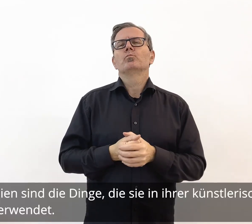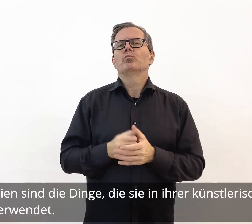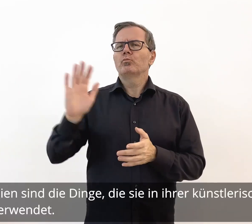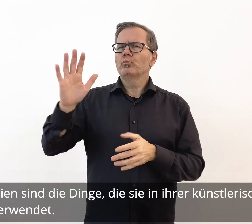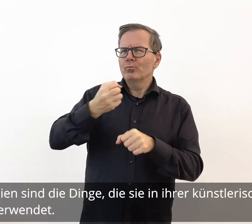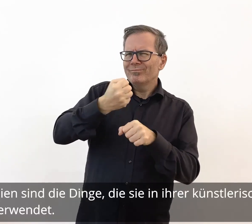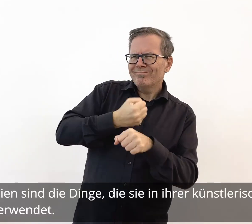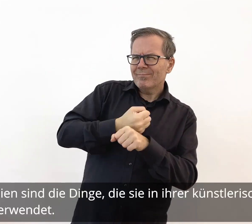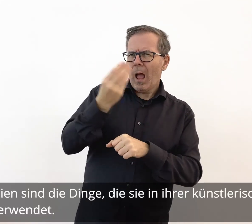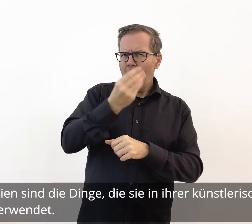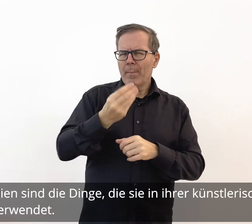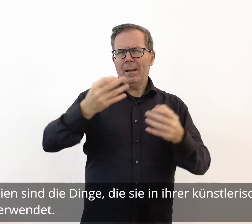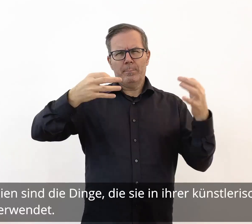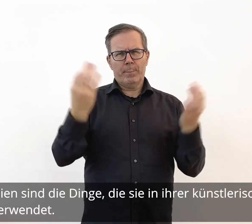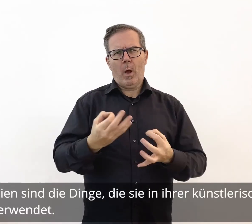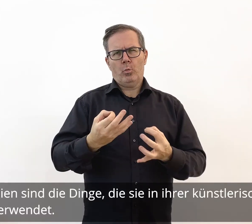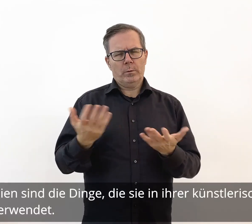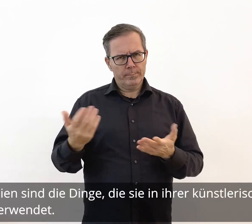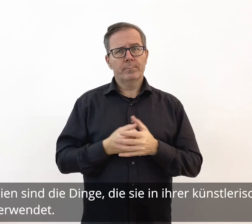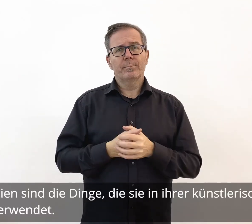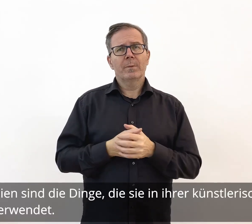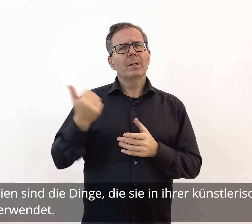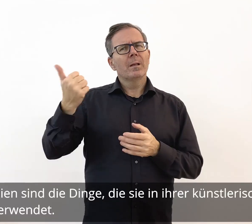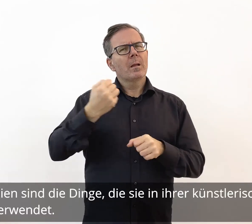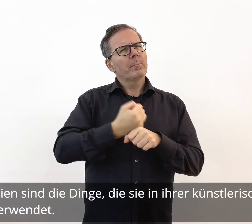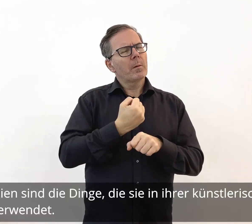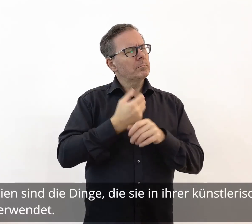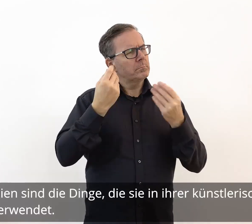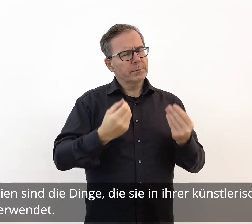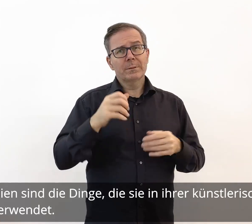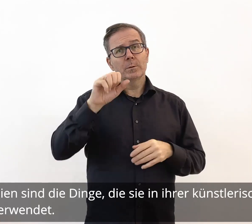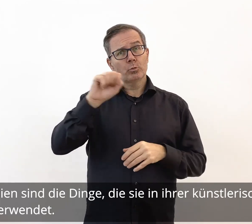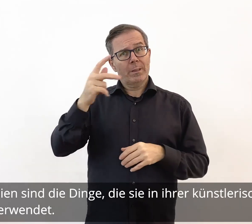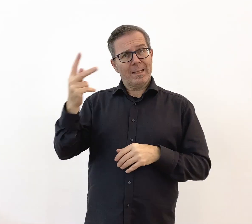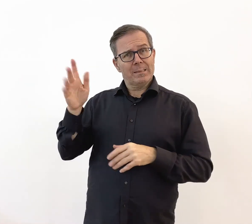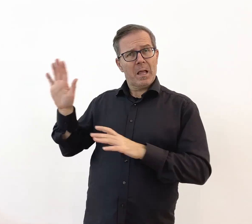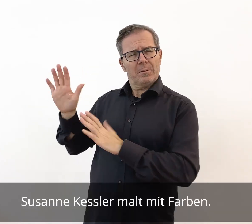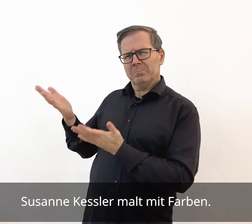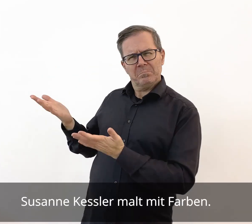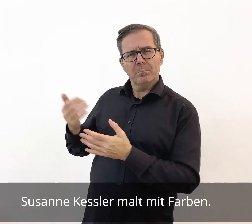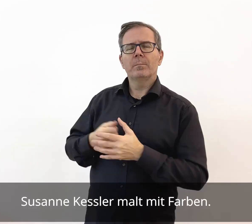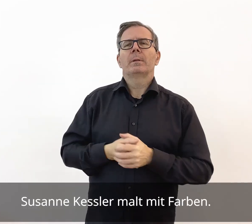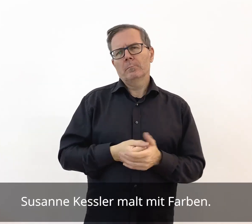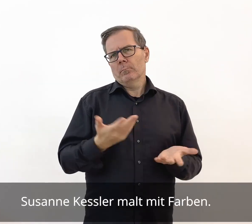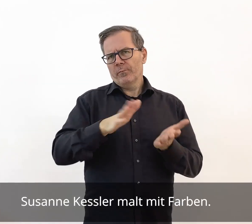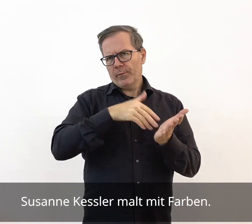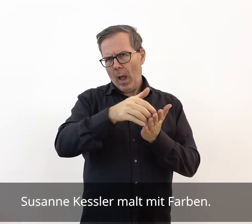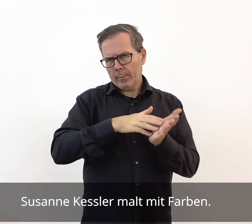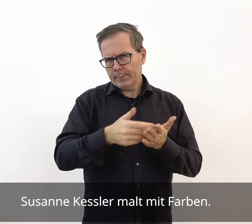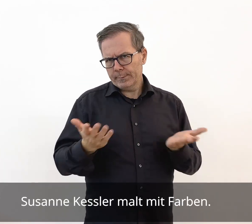Materialien sind die Dinge, die sie in ihrer künstlerischen Arbeit verwendet. Susanne Kessler malt